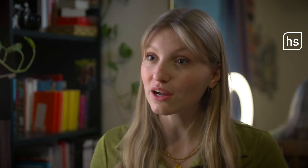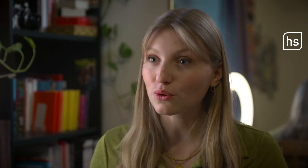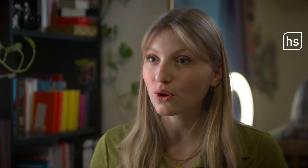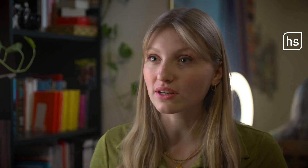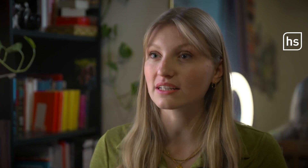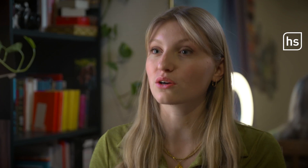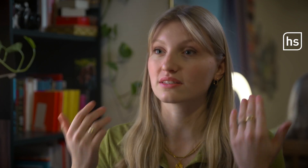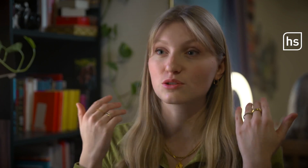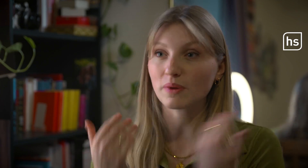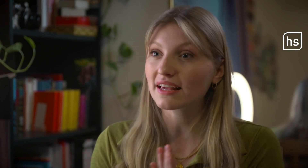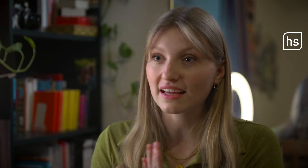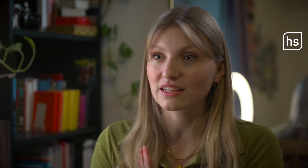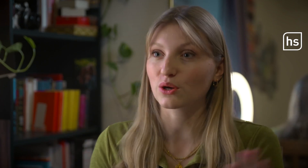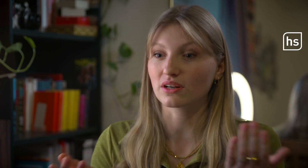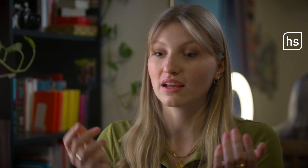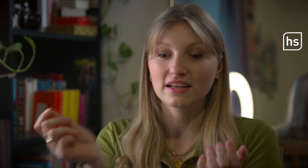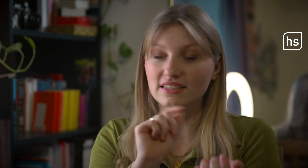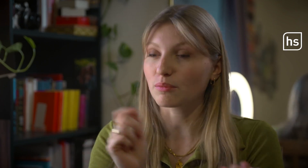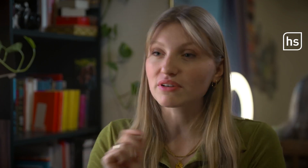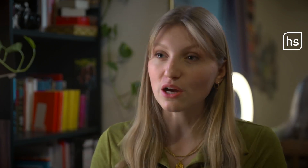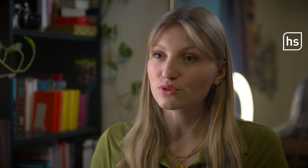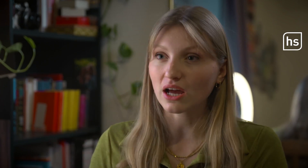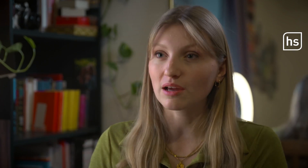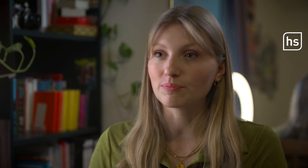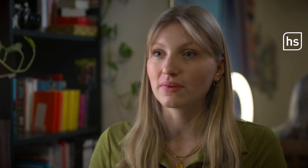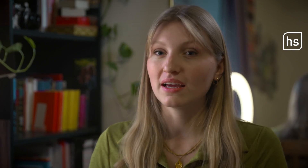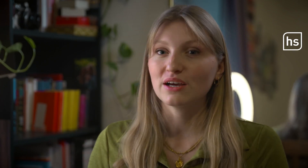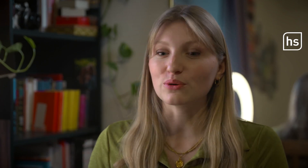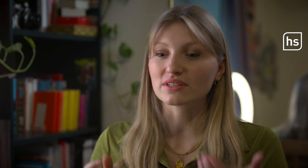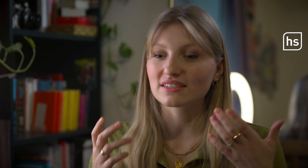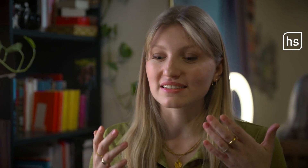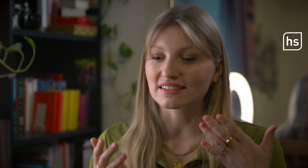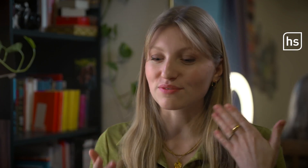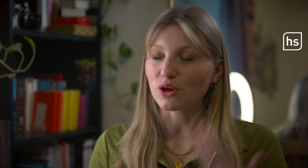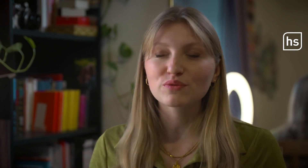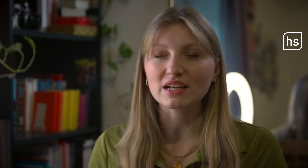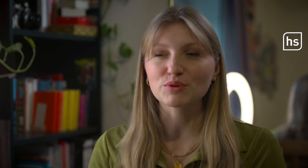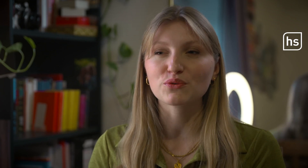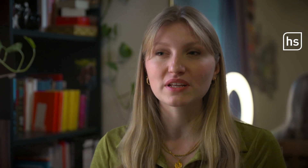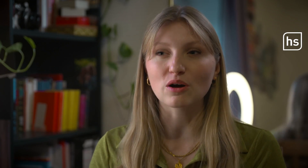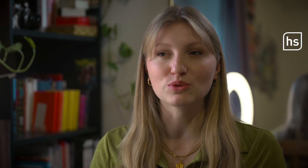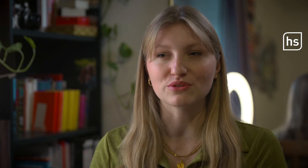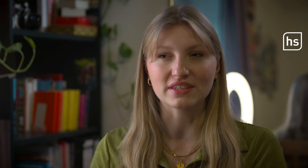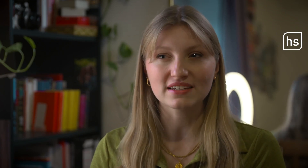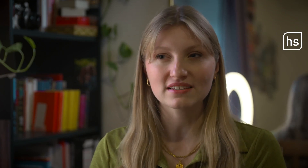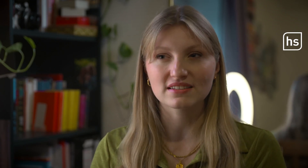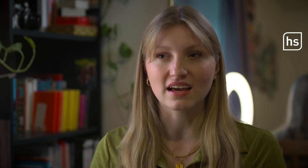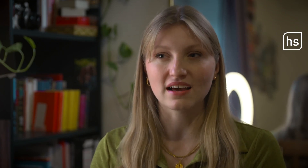angucken konnten, die konnten das speichern, die konnten sich dabei was aufschreiben und das war irgendwie, glaube ich, für viele auch motivierend, da